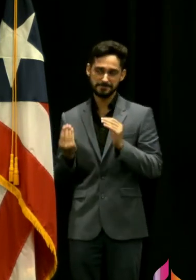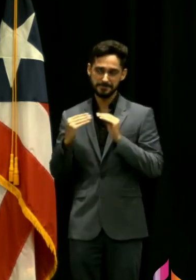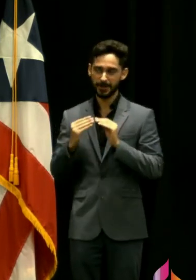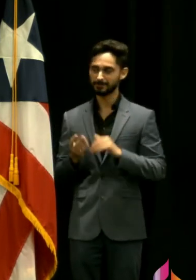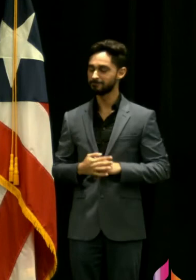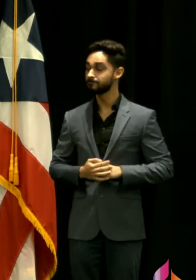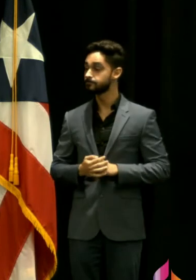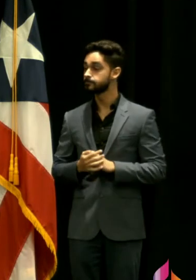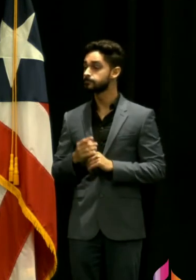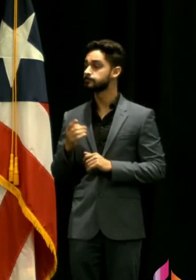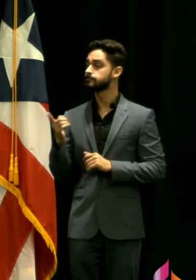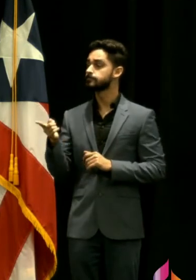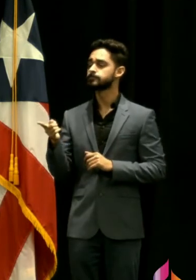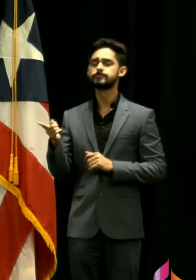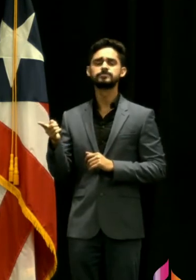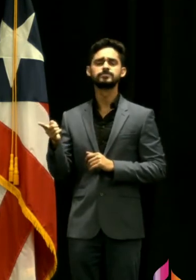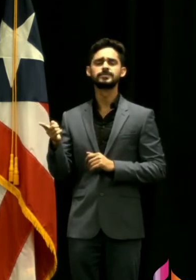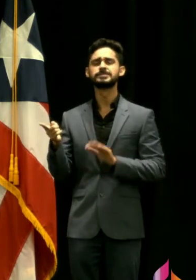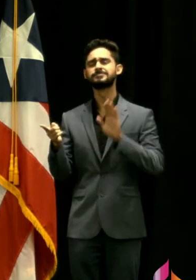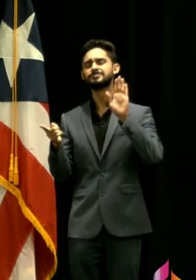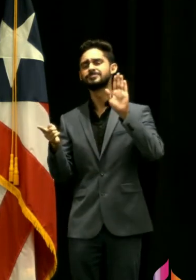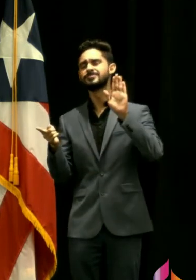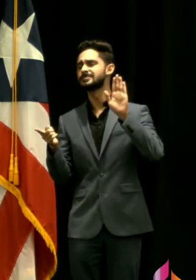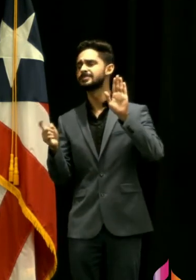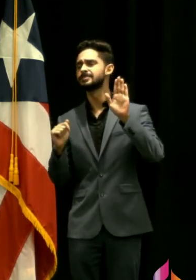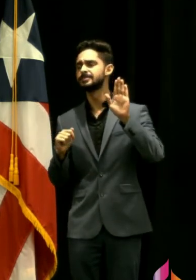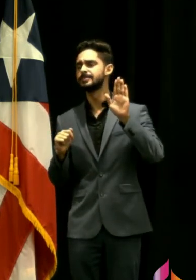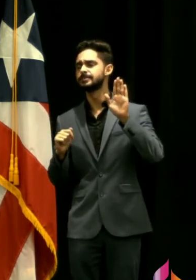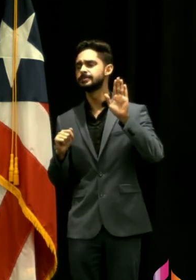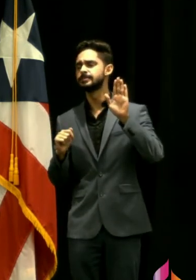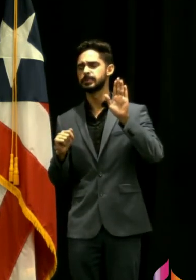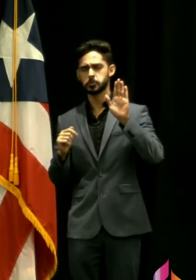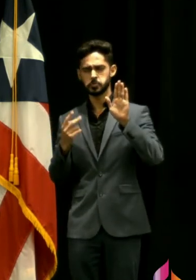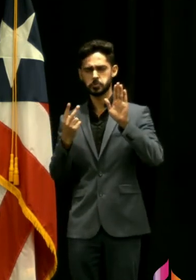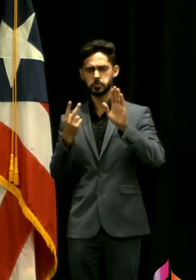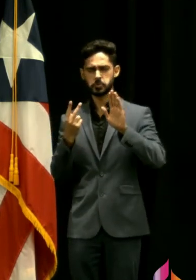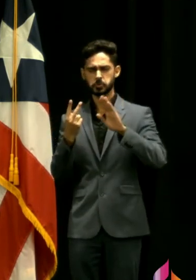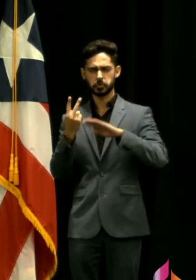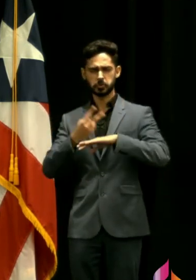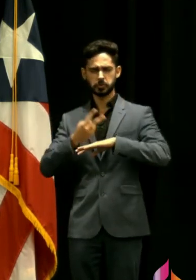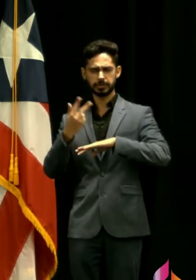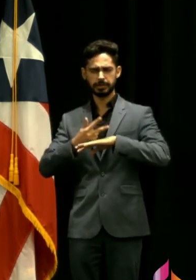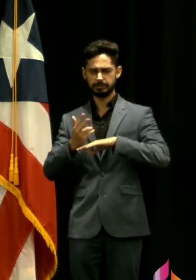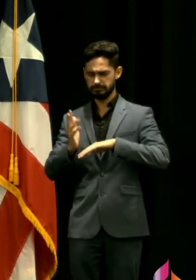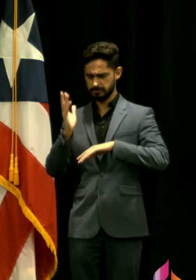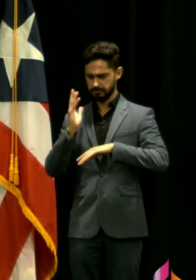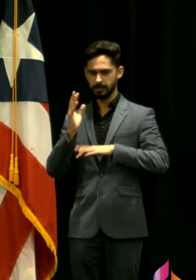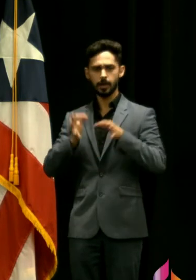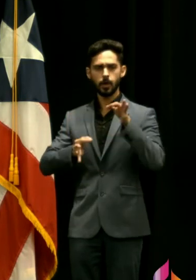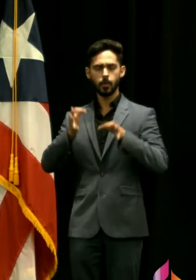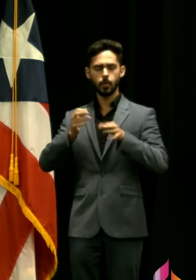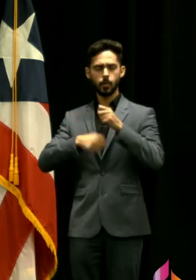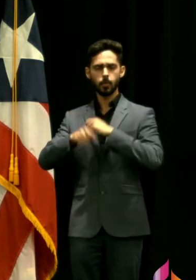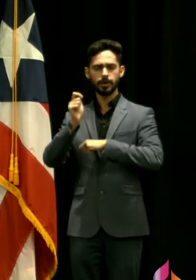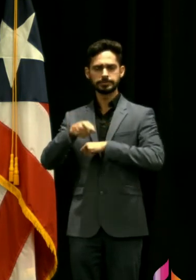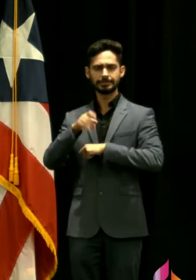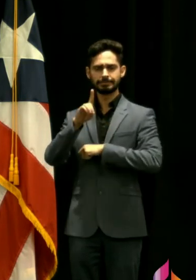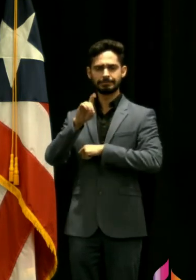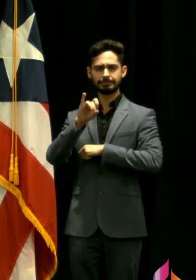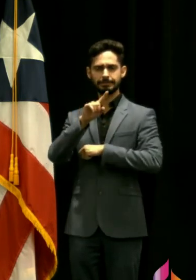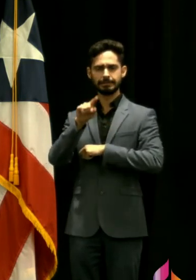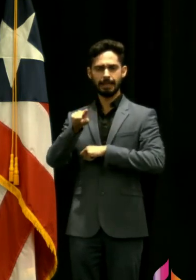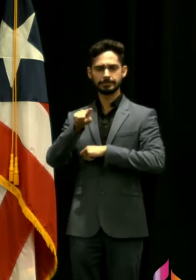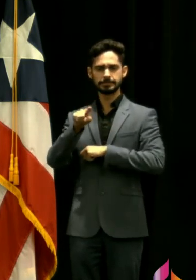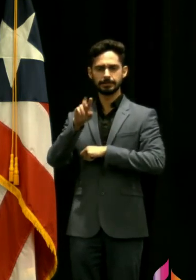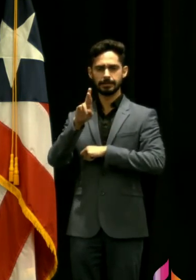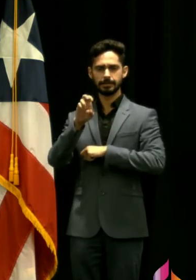dos días o tres usted no renominó al señor al juez Díaz Reverón ¿verdad? y entonces quería